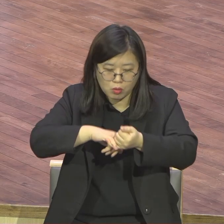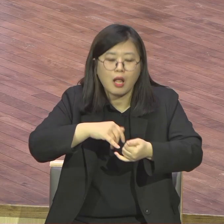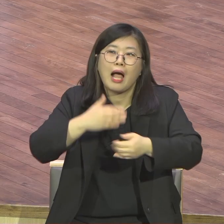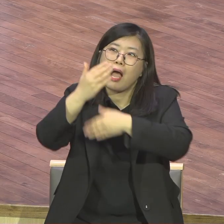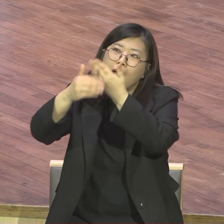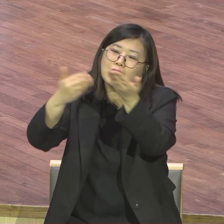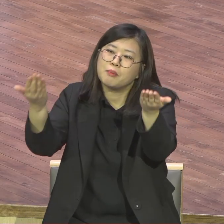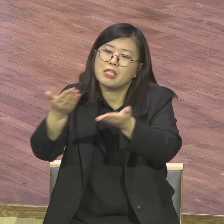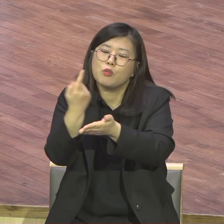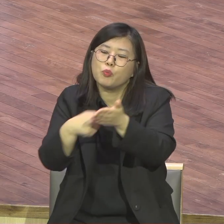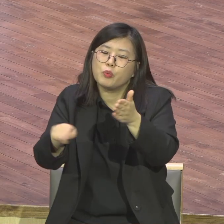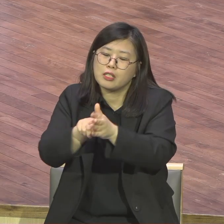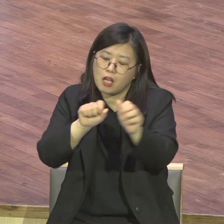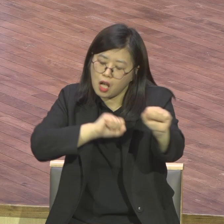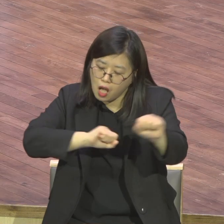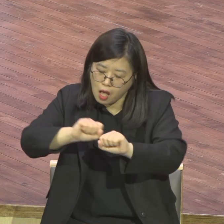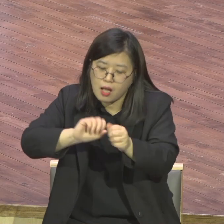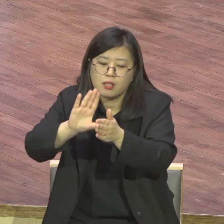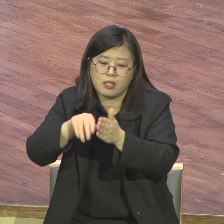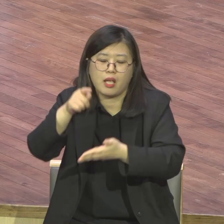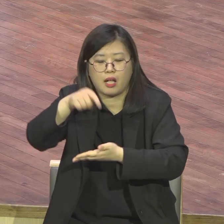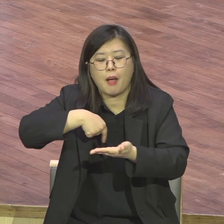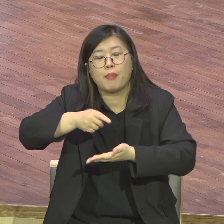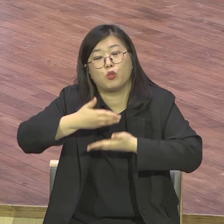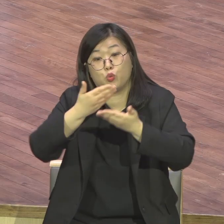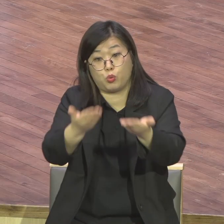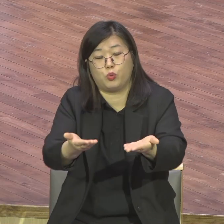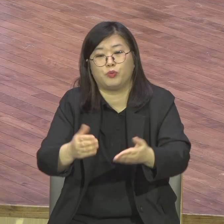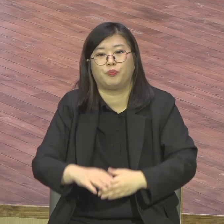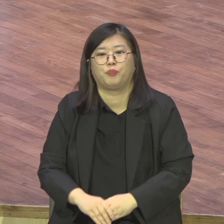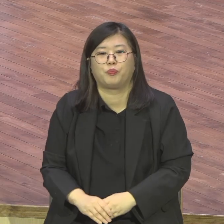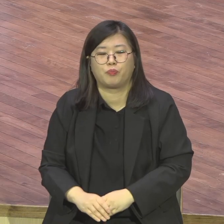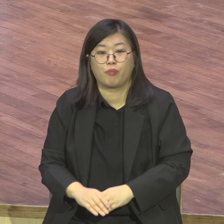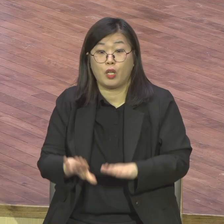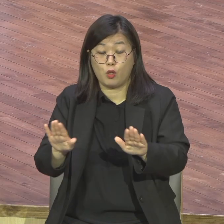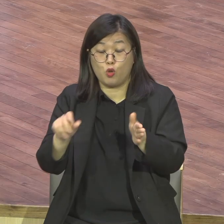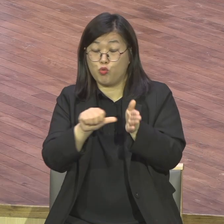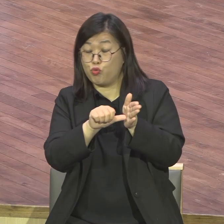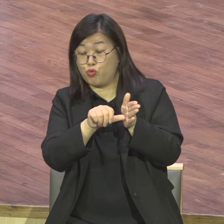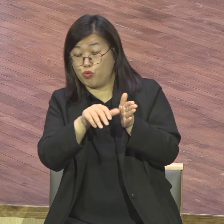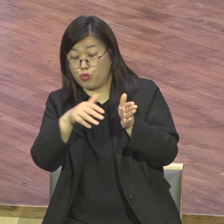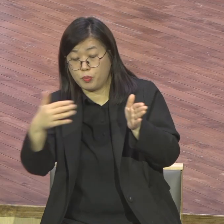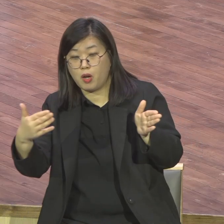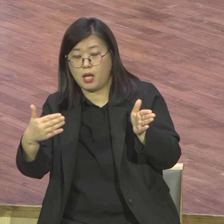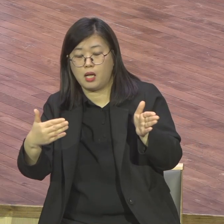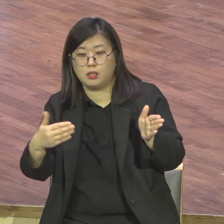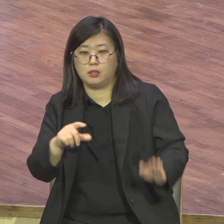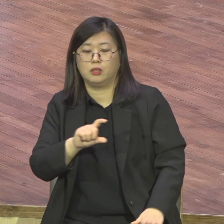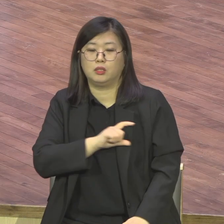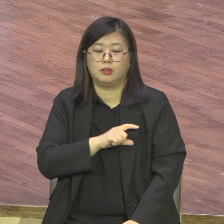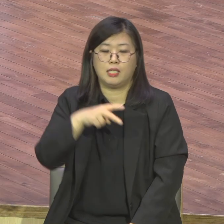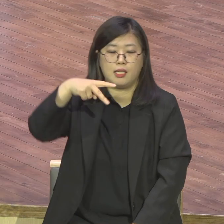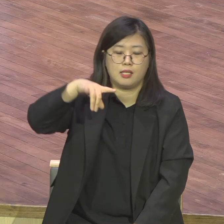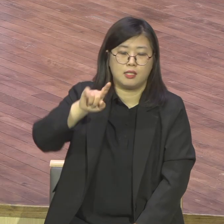했습니다 영적 지도력이라고 하는 책에서 이런 말을 했어요 리더십은